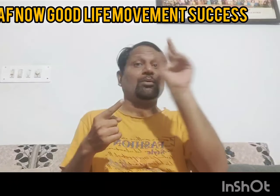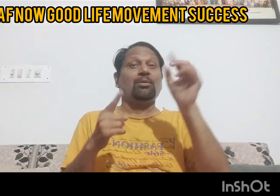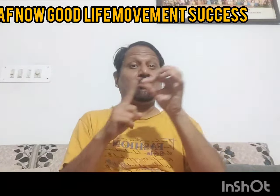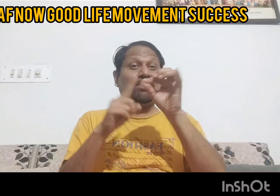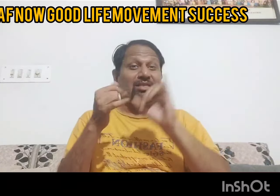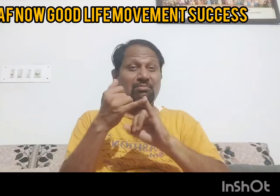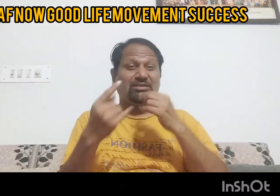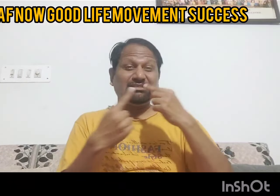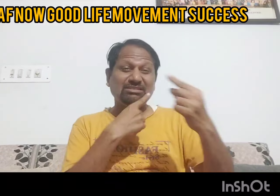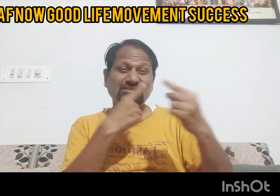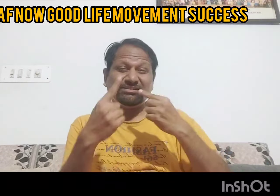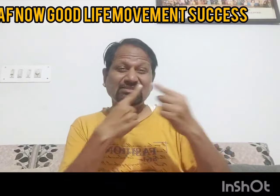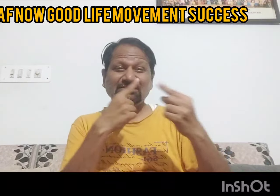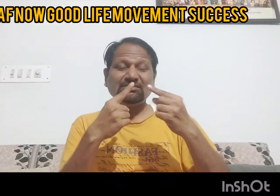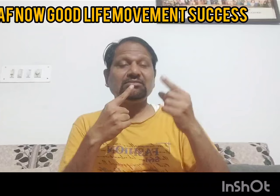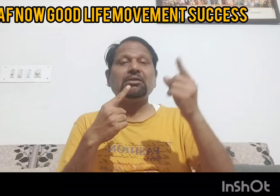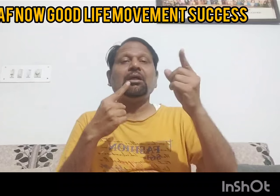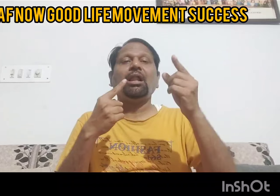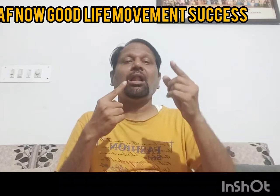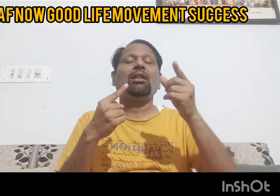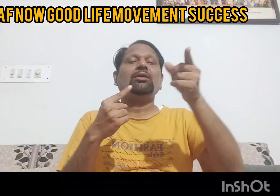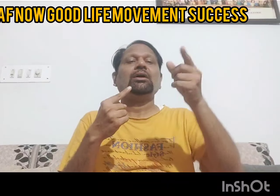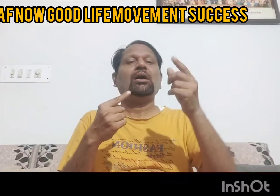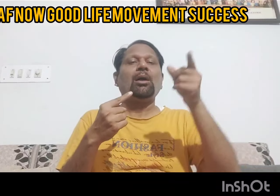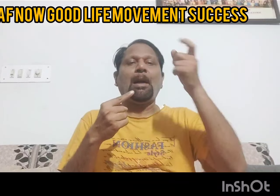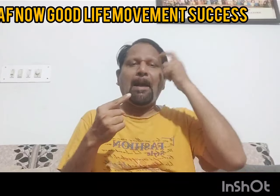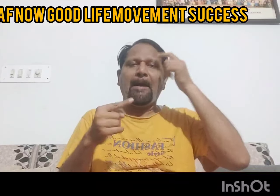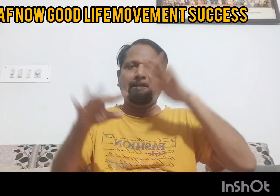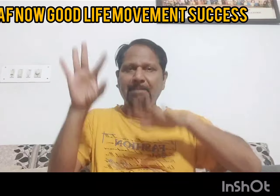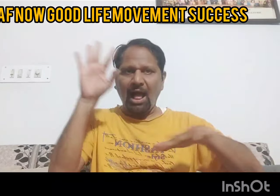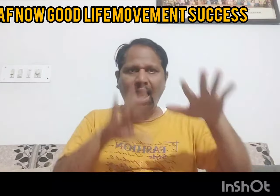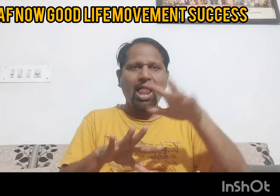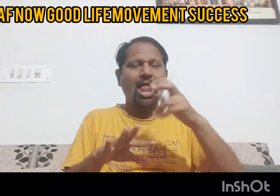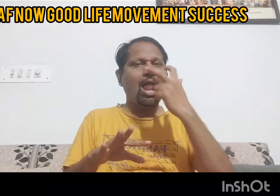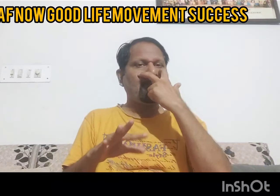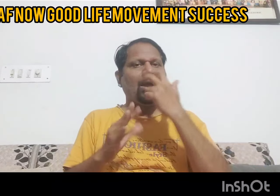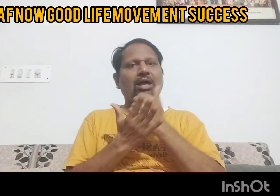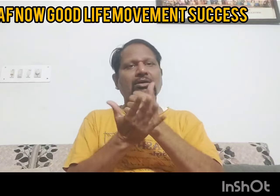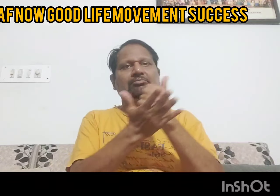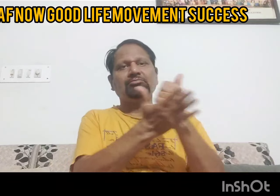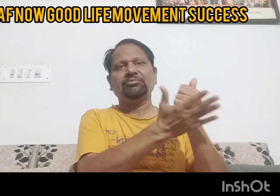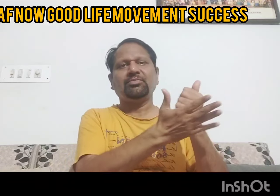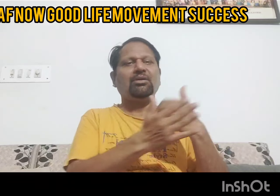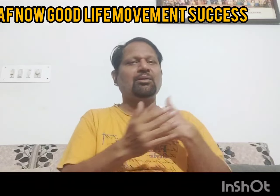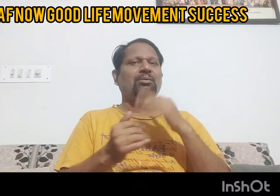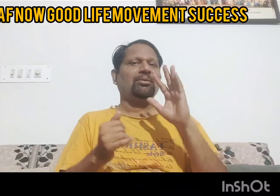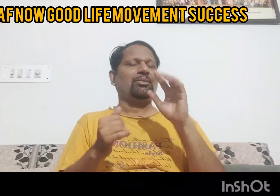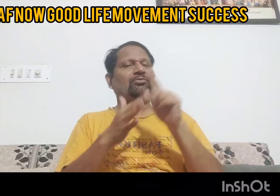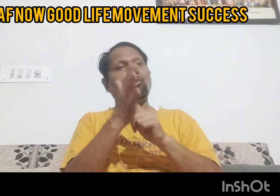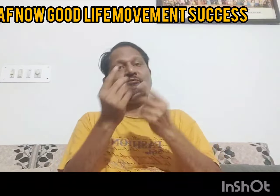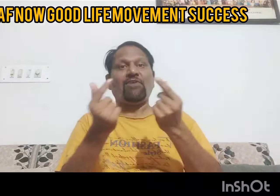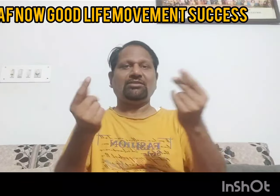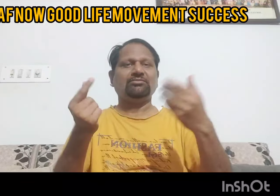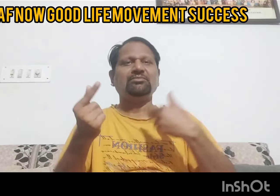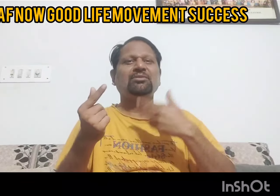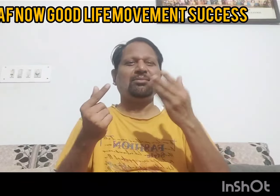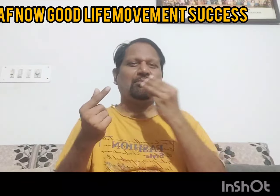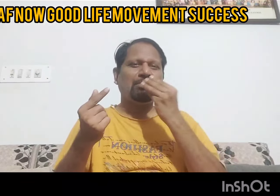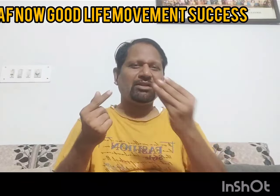इसी समय बल्लबोन में उपसचिव और शिलेन सिंग साहब और प्रमुक सचिव साहब के पास